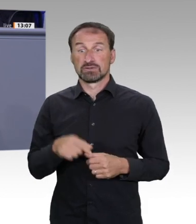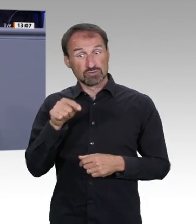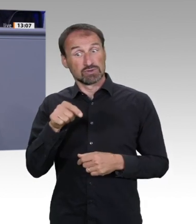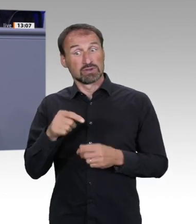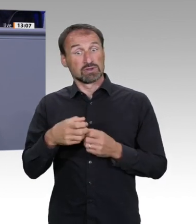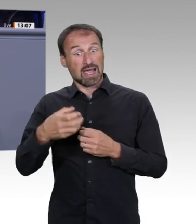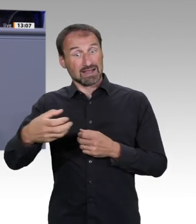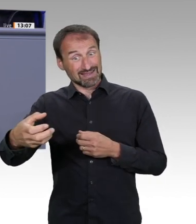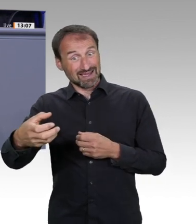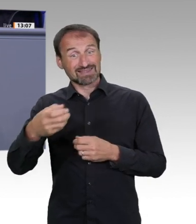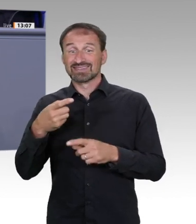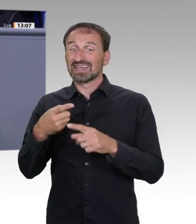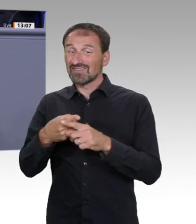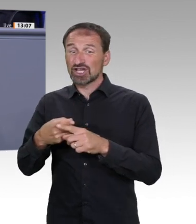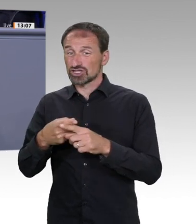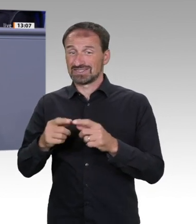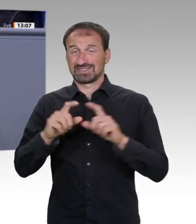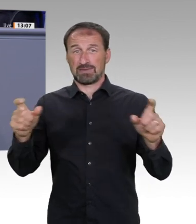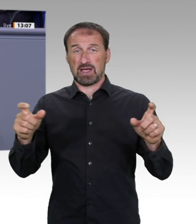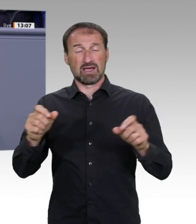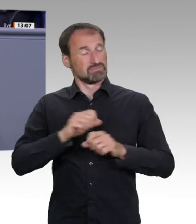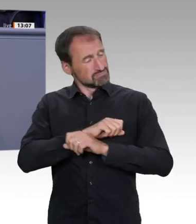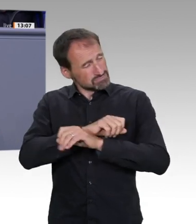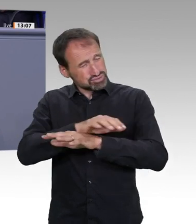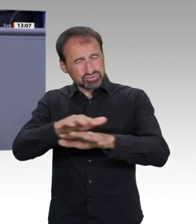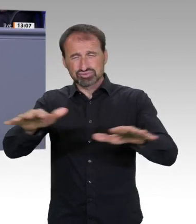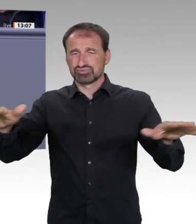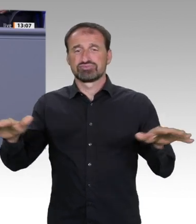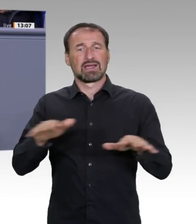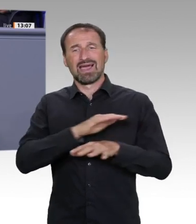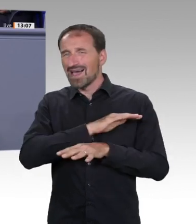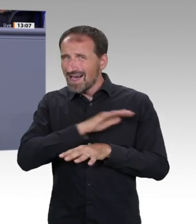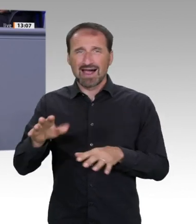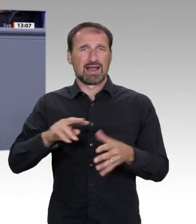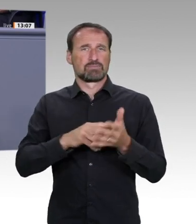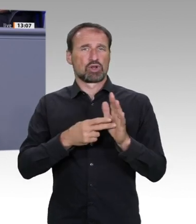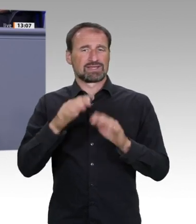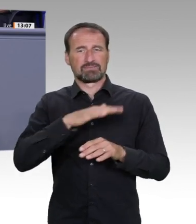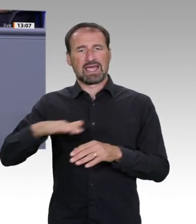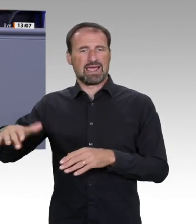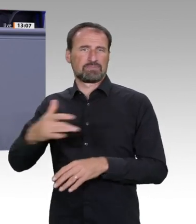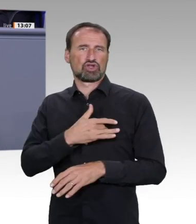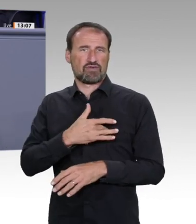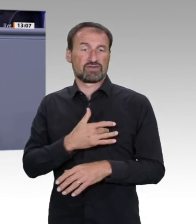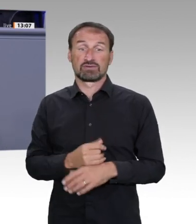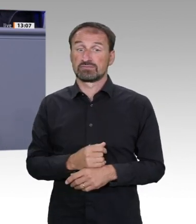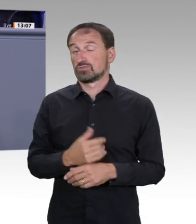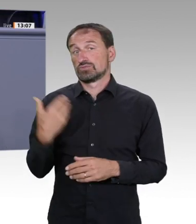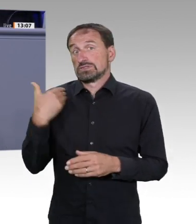Und spätestens seit der Corona-Pandemie bestimmt noch ein drittes Schlagwort die Debatte. Resilienz. Also, wie